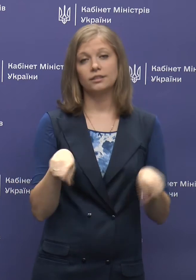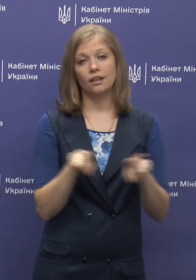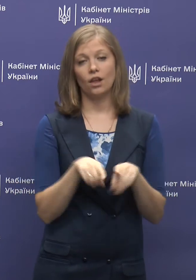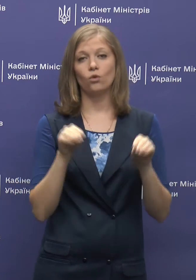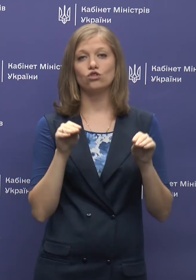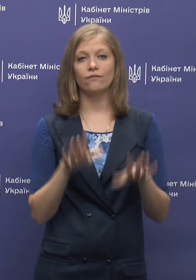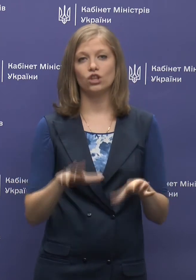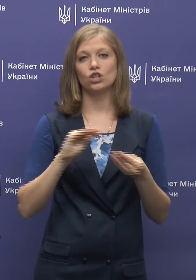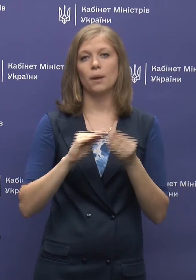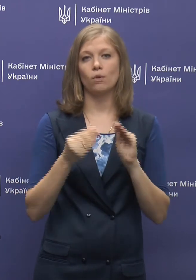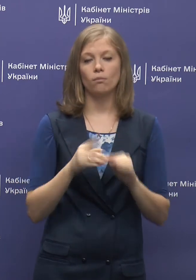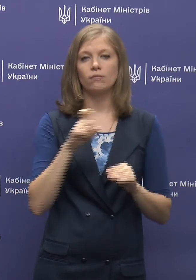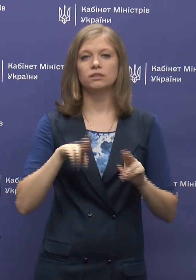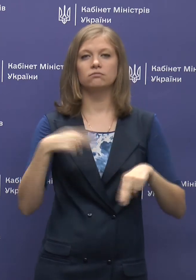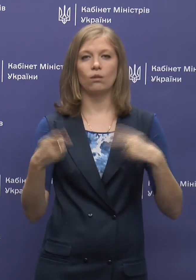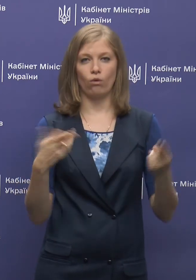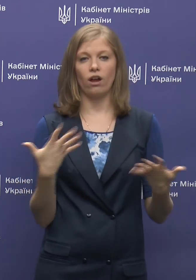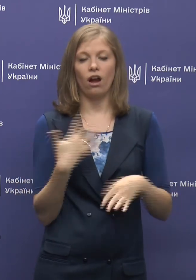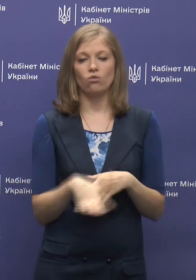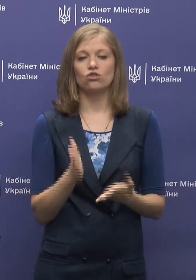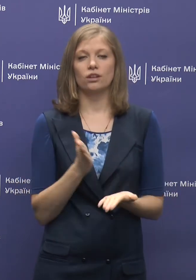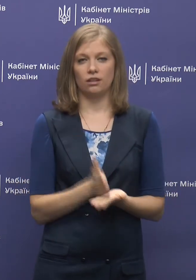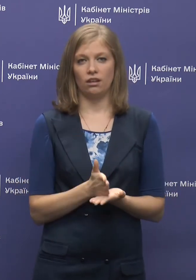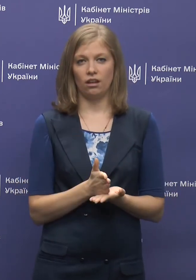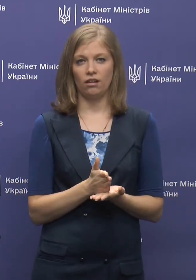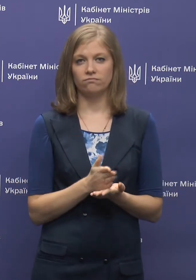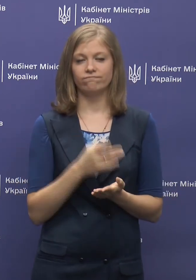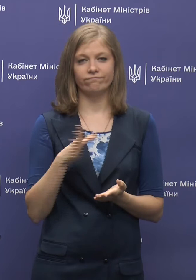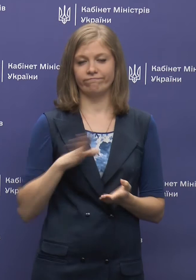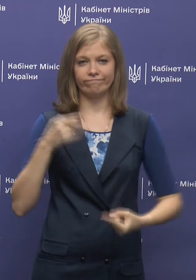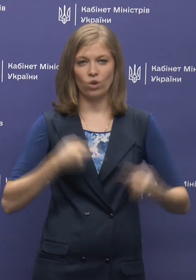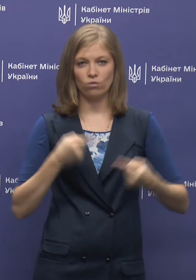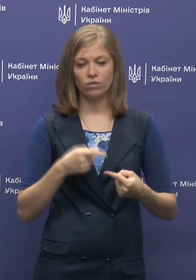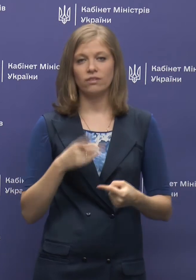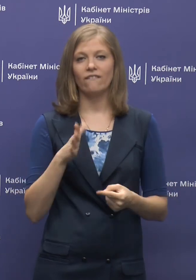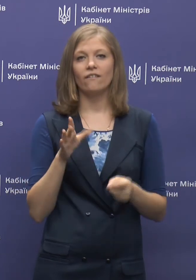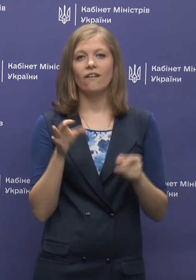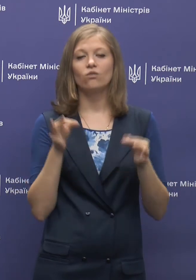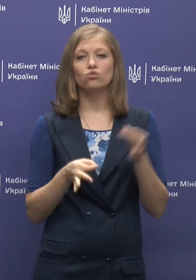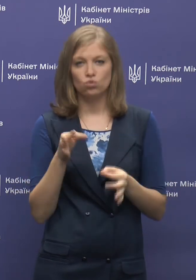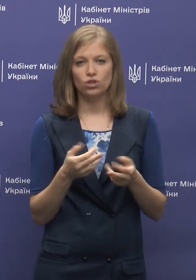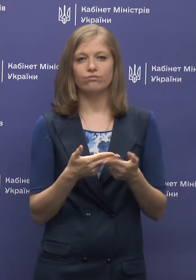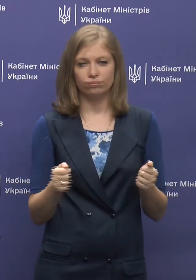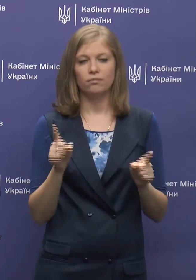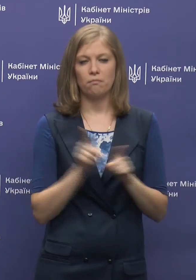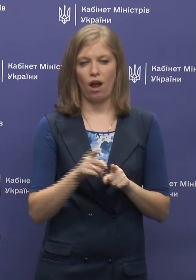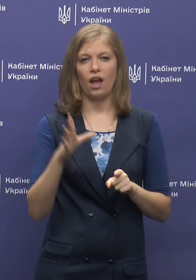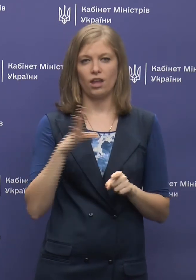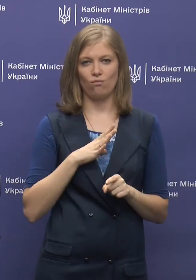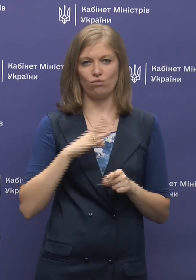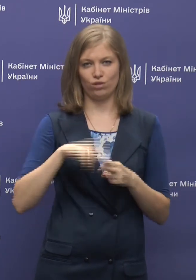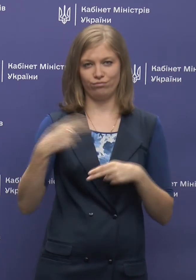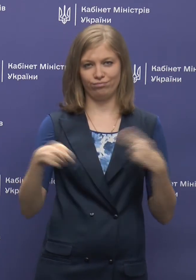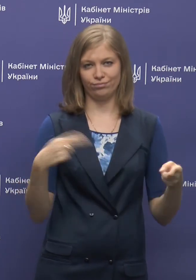вирішення проблем із заборгованостю, яка вже є неоспорною, тобто вирішена в суді, як така, яка має бути стягнена на користь тих чи